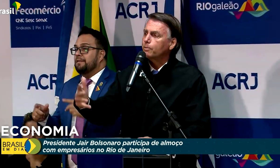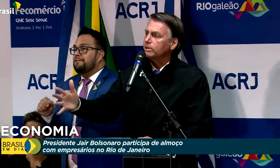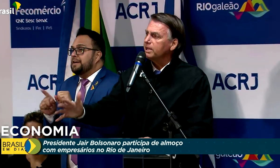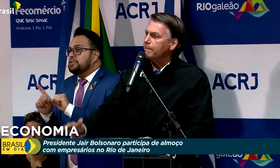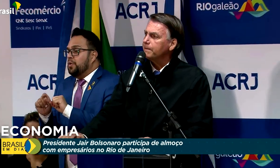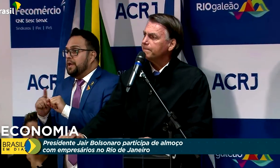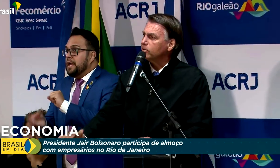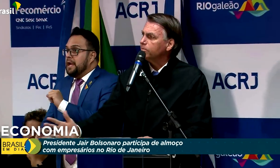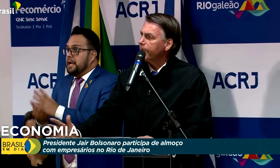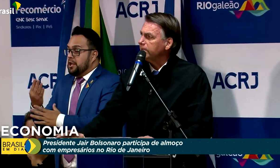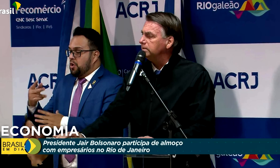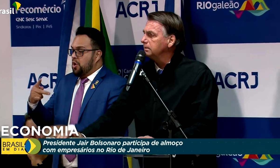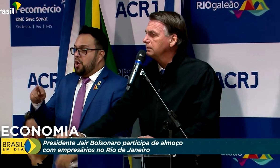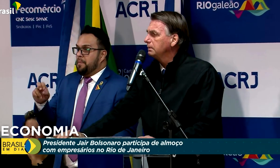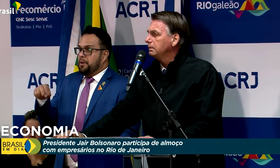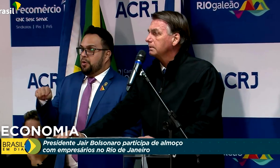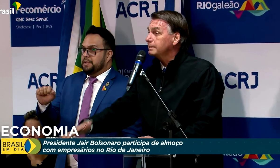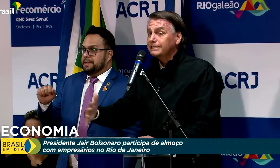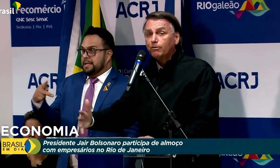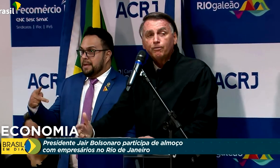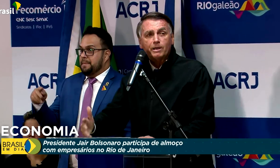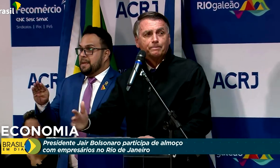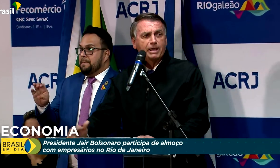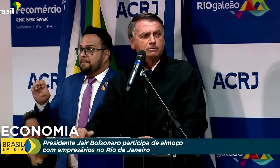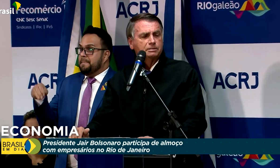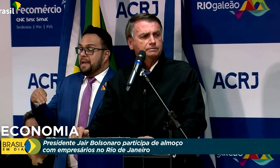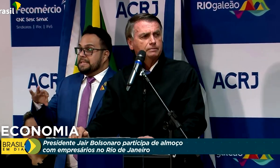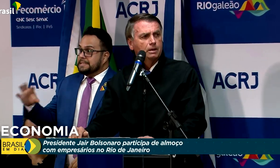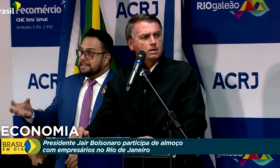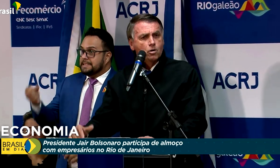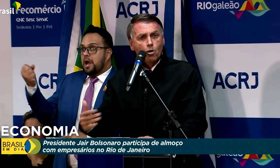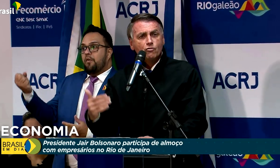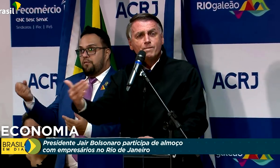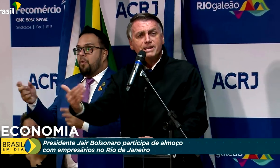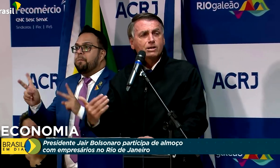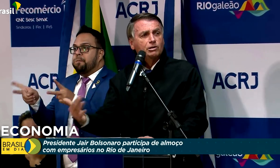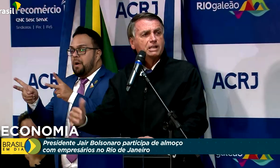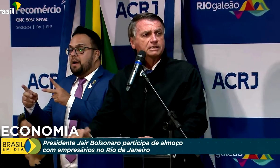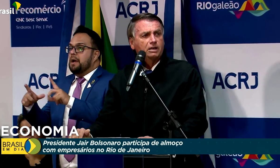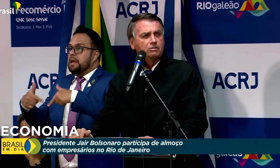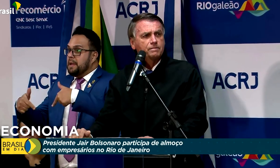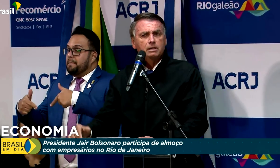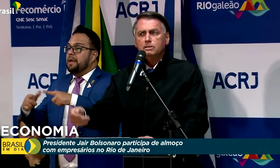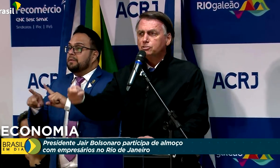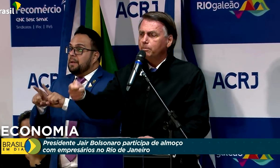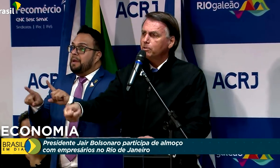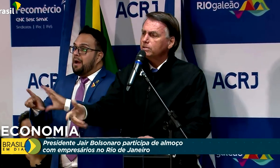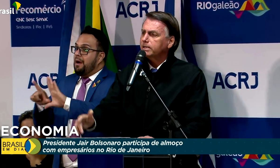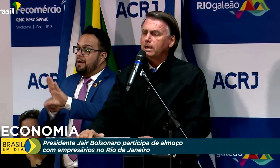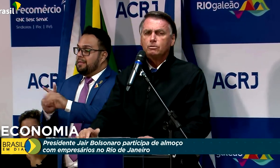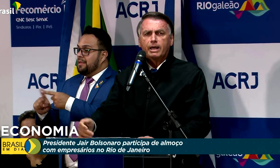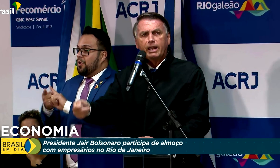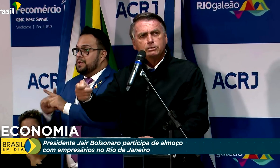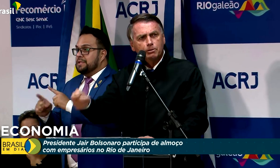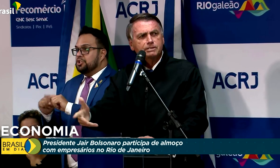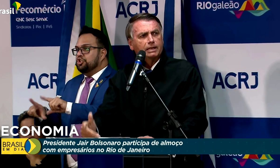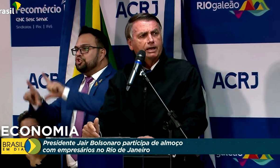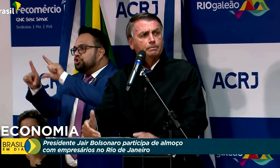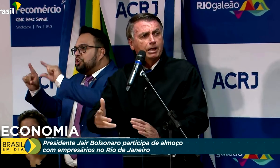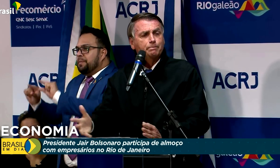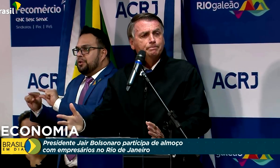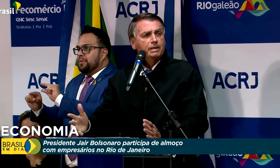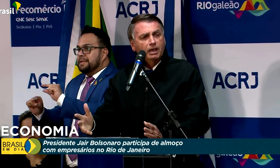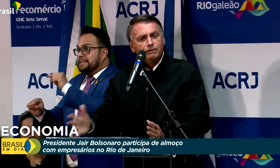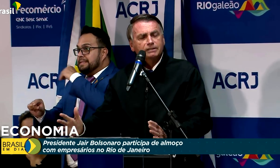Criou-se o PRONAMP, o BEM, que salvou empregos. Houve uma negociação diminuindo a carga horária, diminuindo o